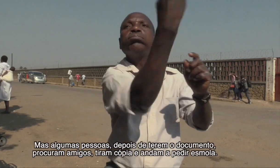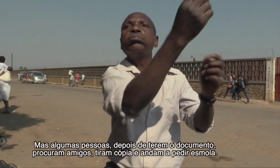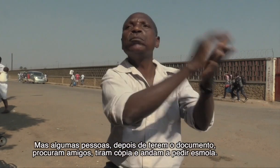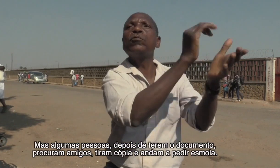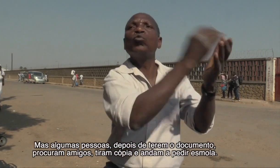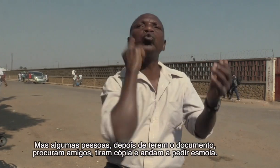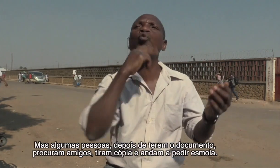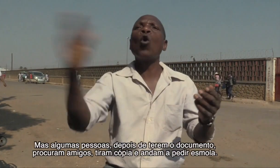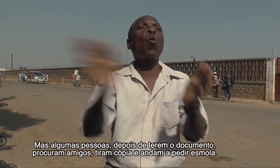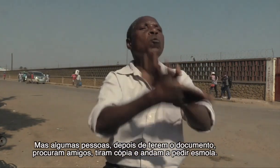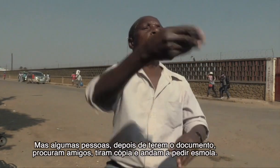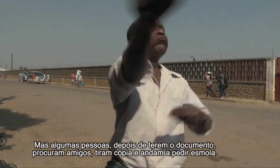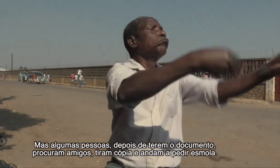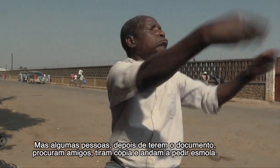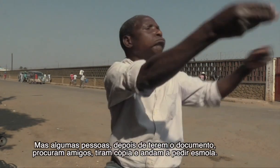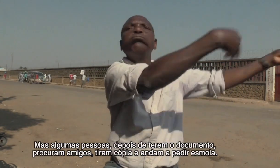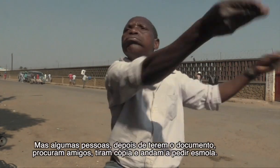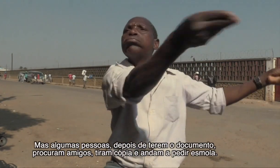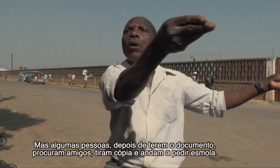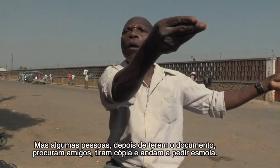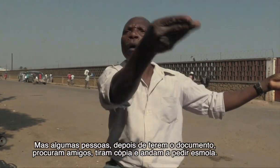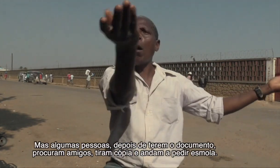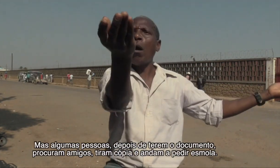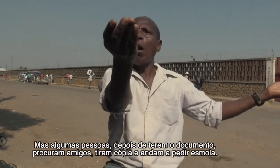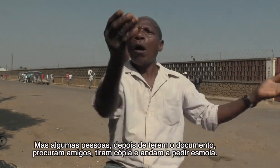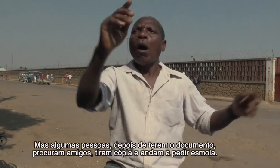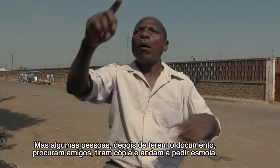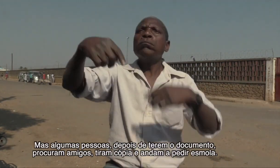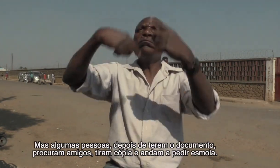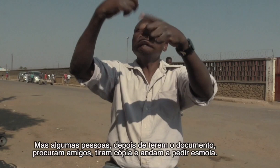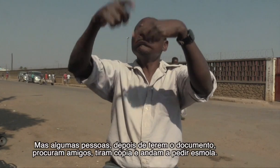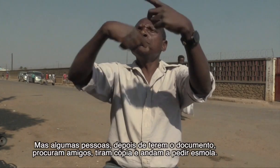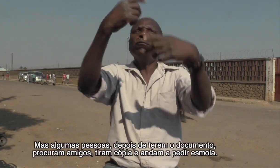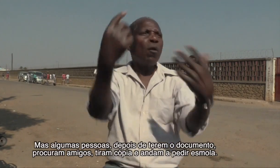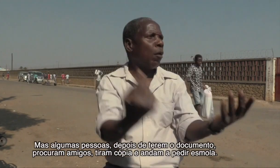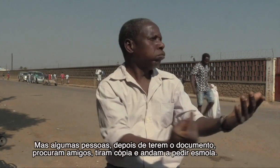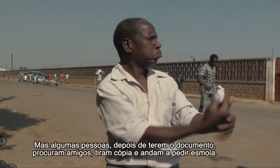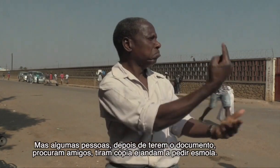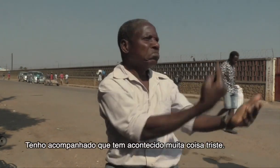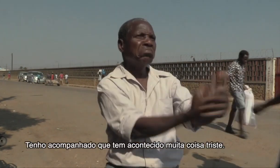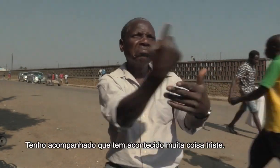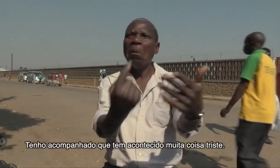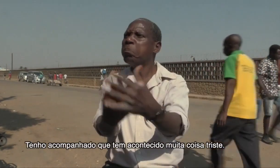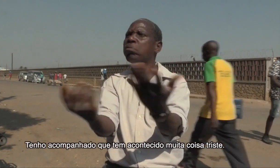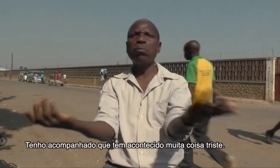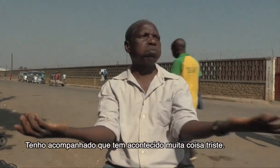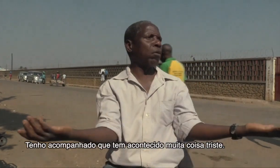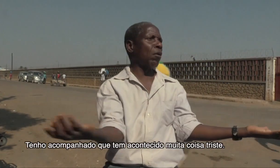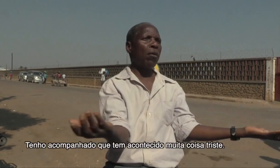acaba mudando. Começa a procurar outros amigos. Começa a tirar cópia e distribui o documento. E depois, tenho ouvido que tem acontecido